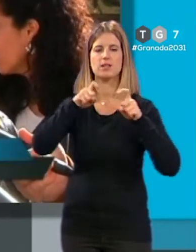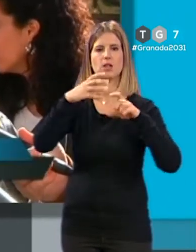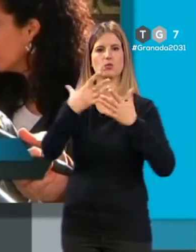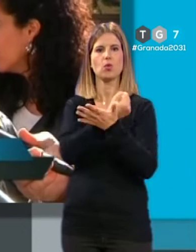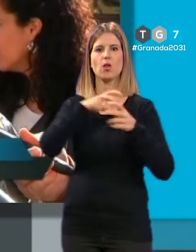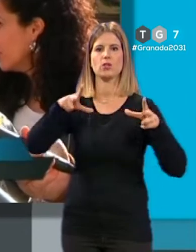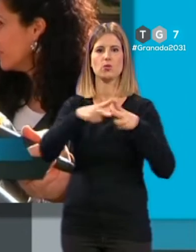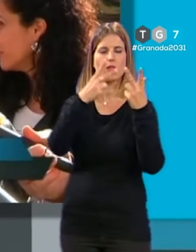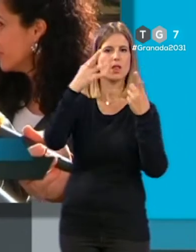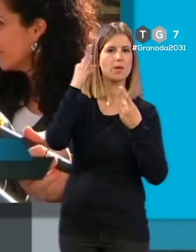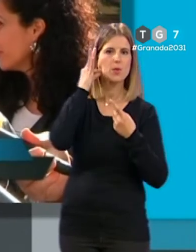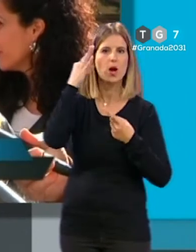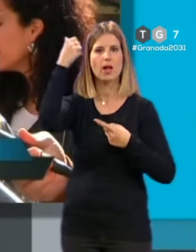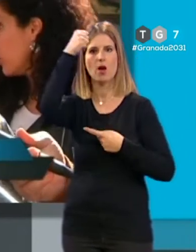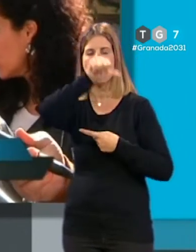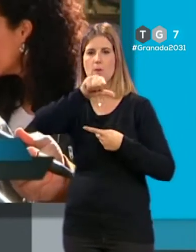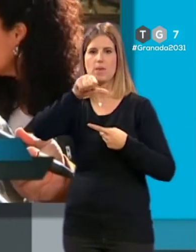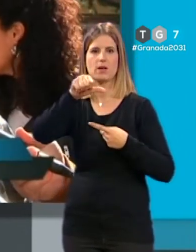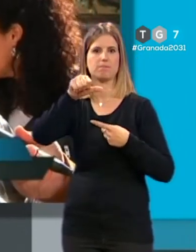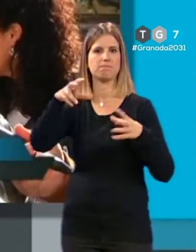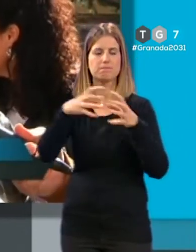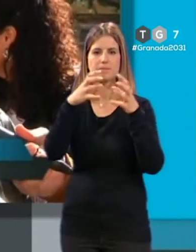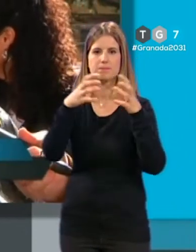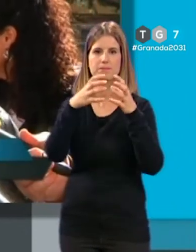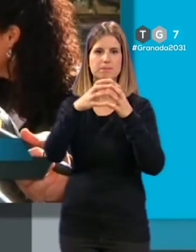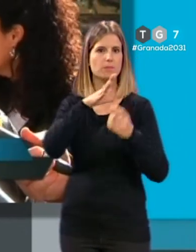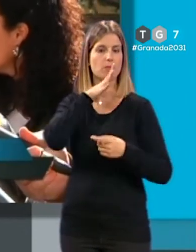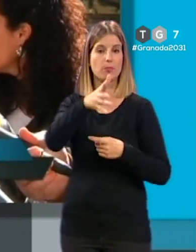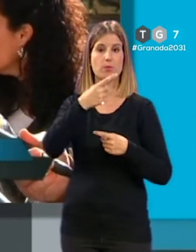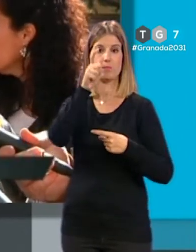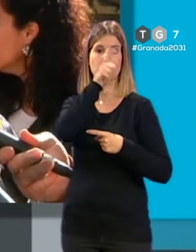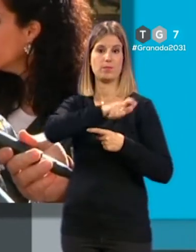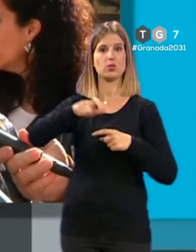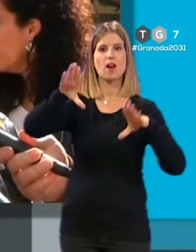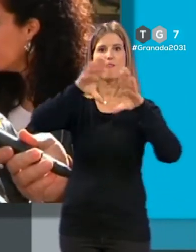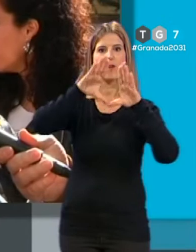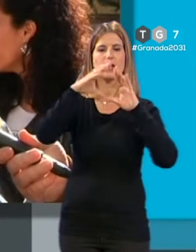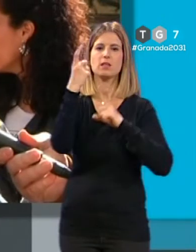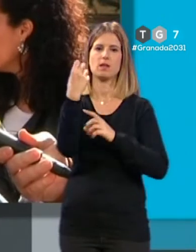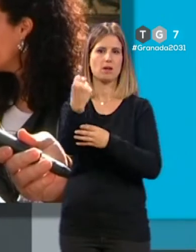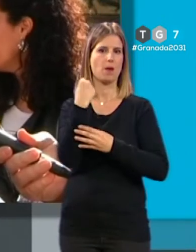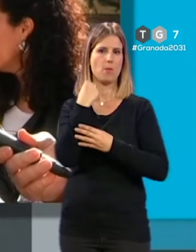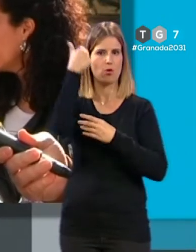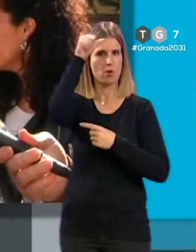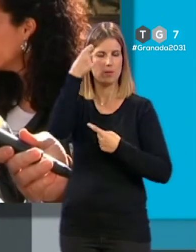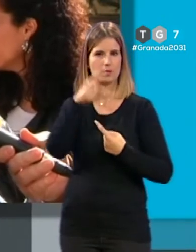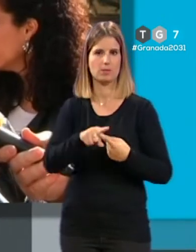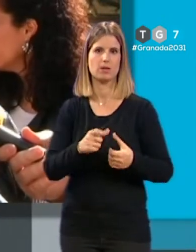granadina, mujeres, hombres porque las feministas necesitamos también el apoyo de los hombres.